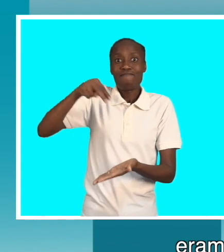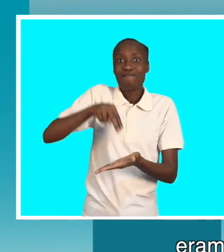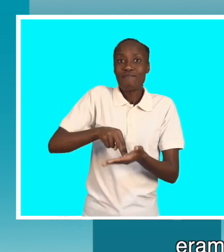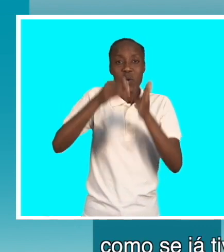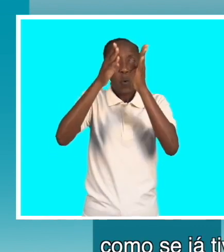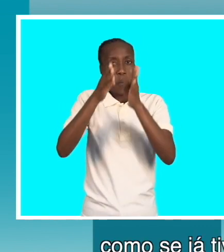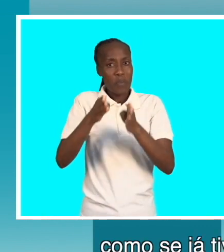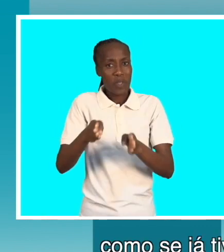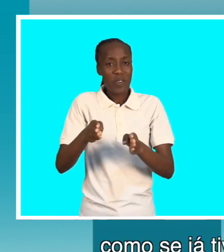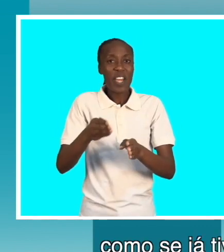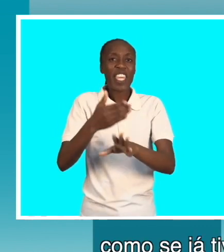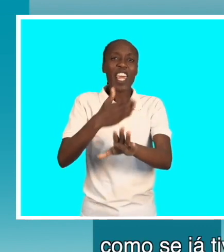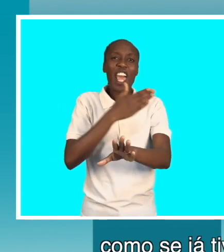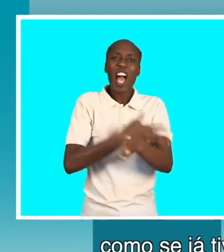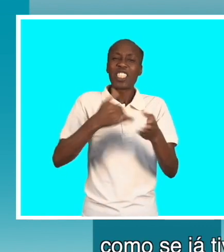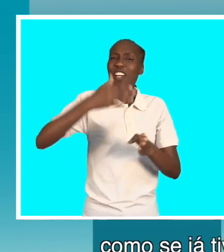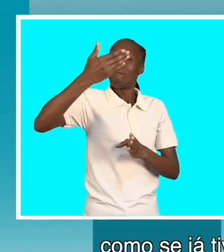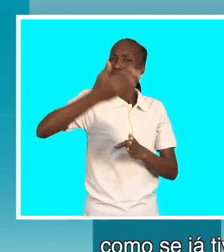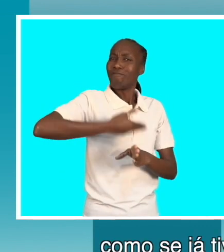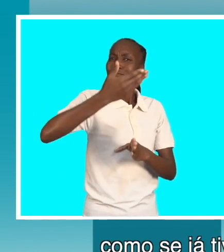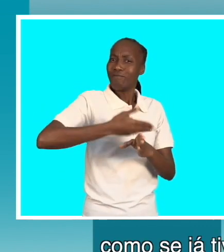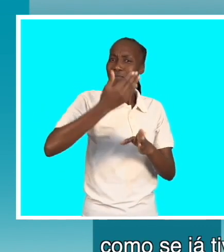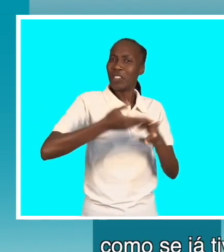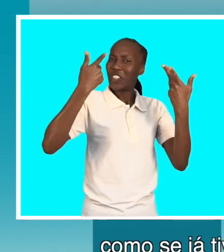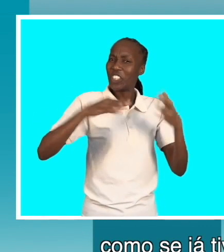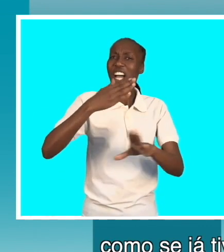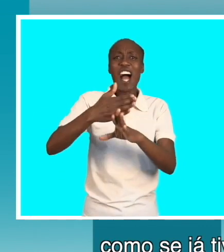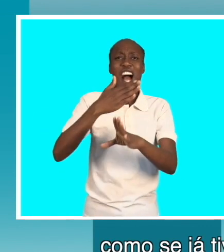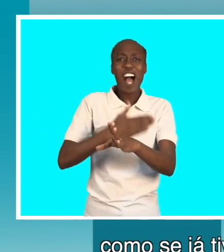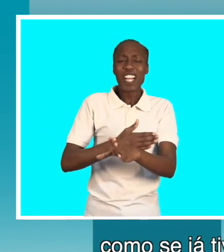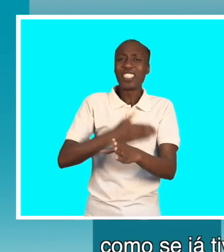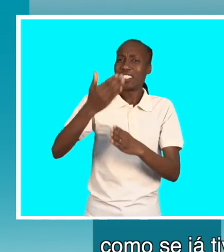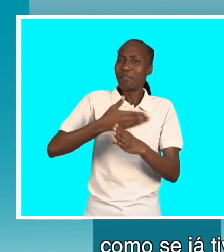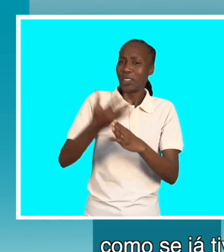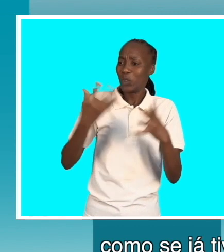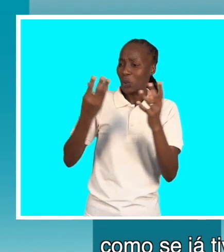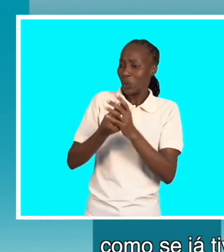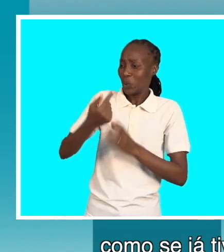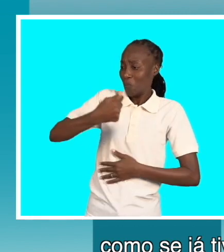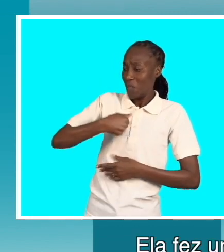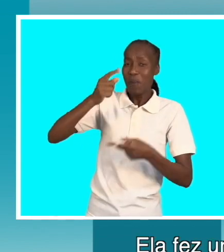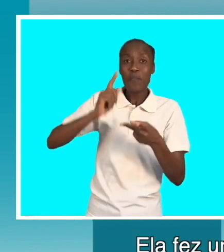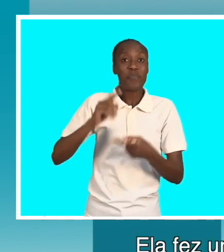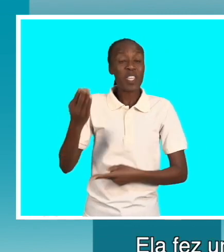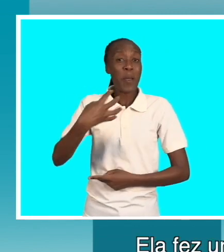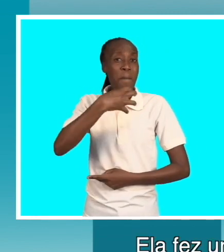que já teve muitas práticas que já praticou como eu e o ministro e ela fez um trabalho